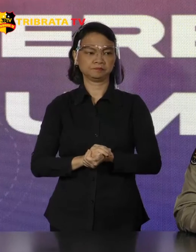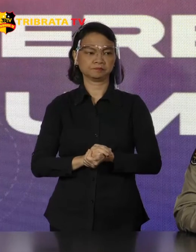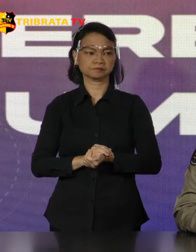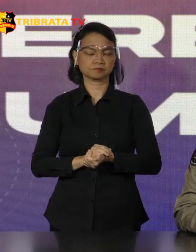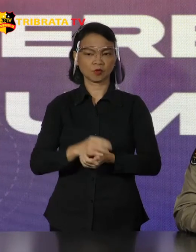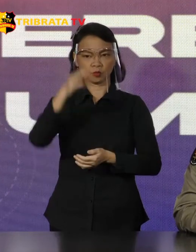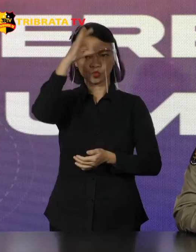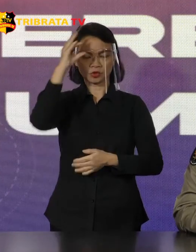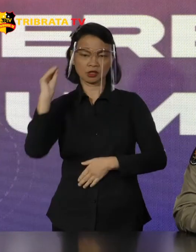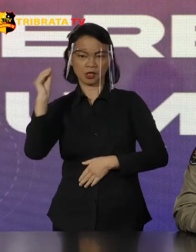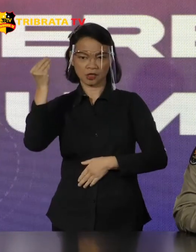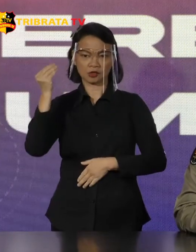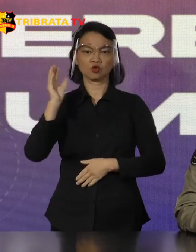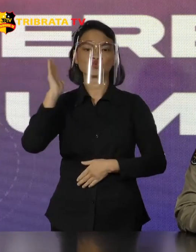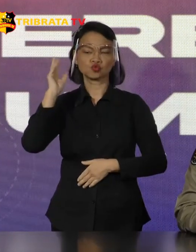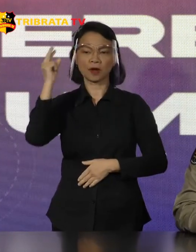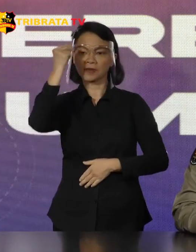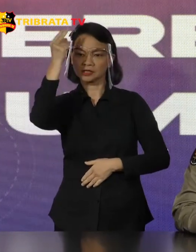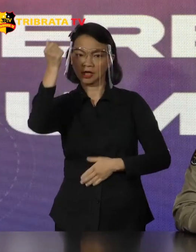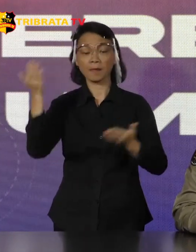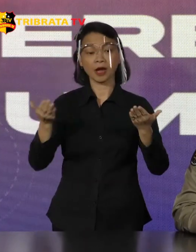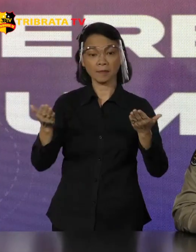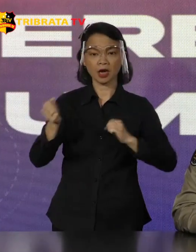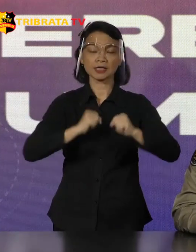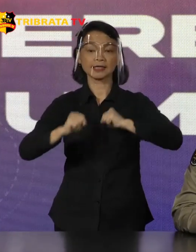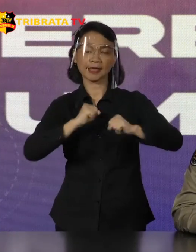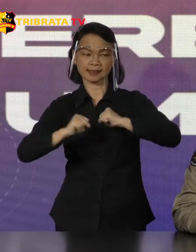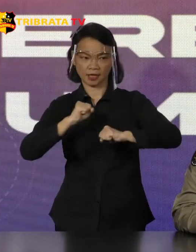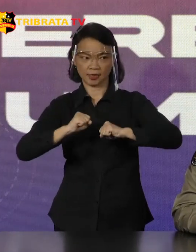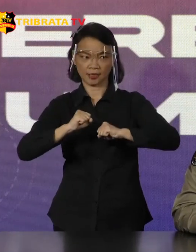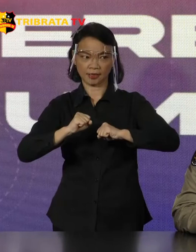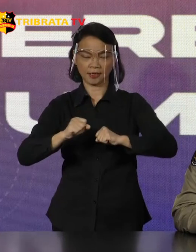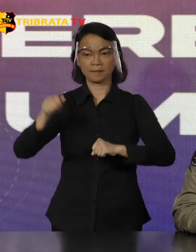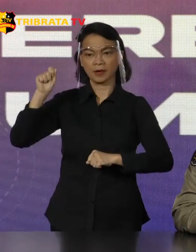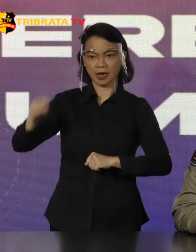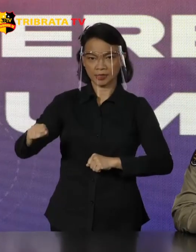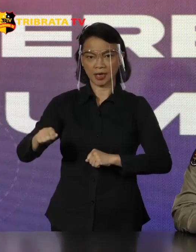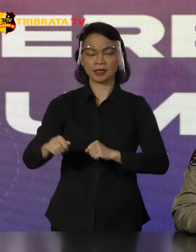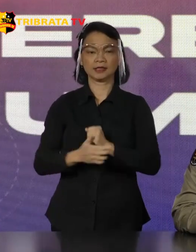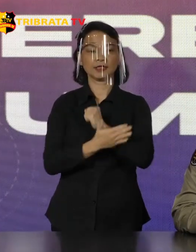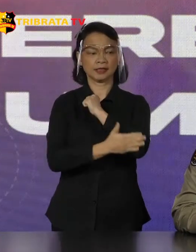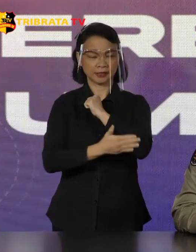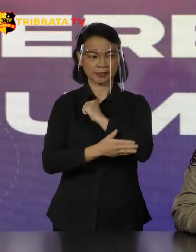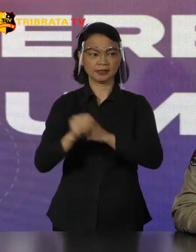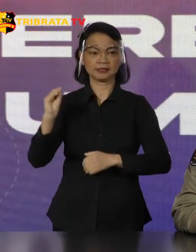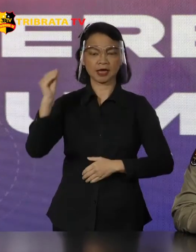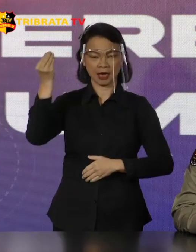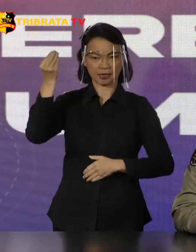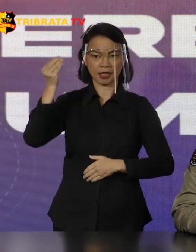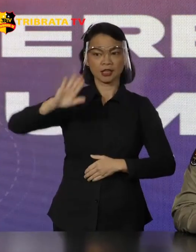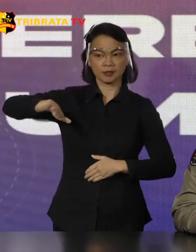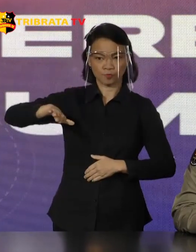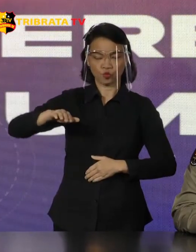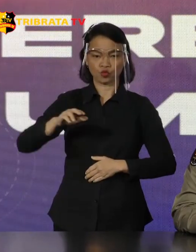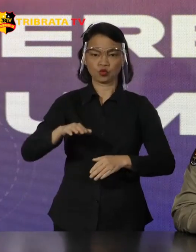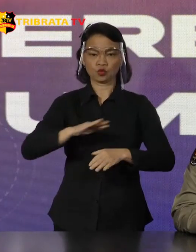jelas Polda Metro pasti sedang merencanakan Bagaimana kegiatan-kegiatan di pengadilan negeri Jakarta Timur Dapat berjalan dengan